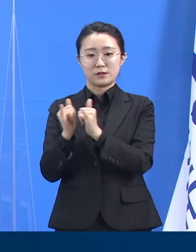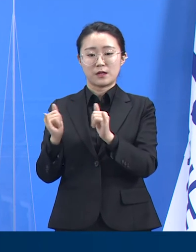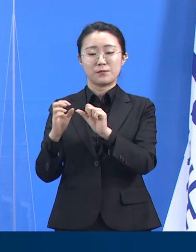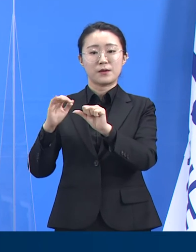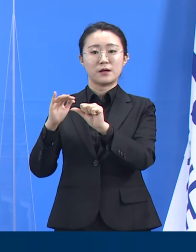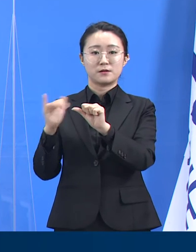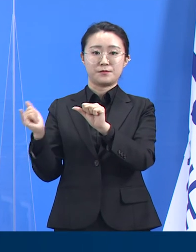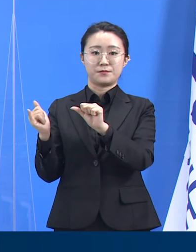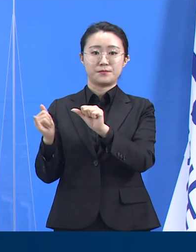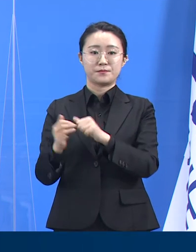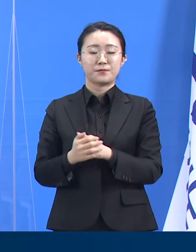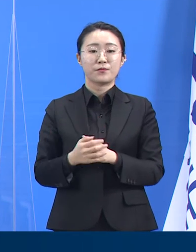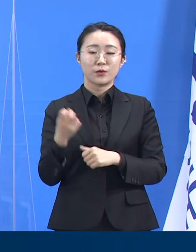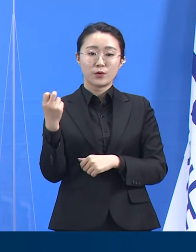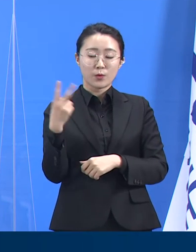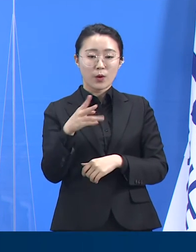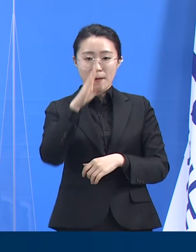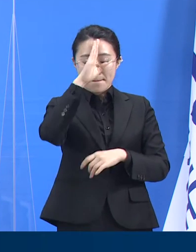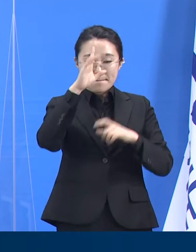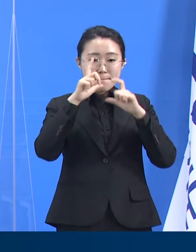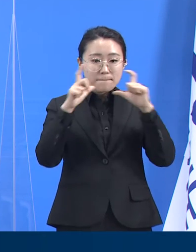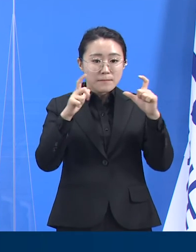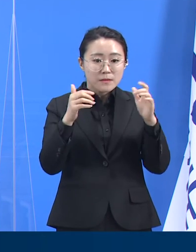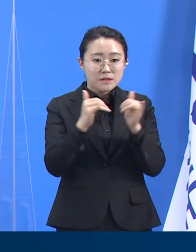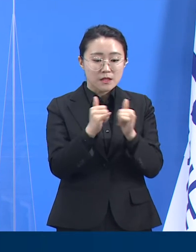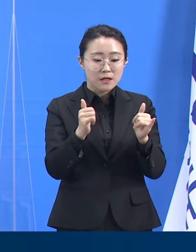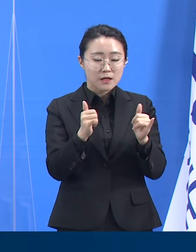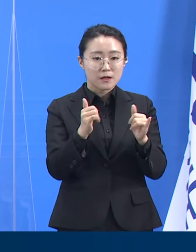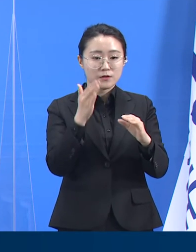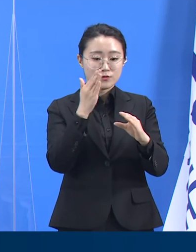또한 확진자 중에는 기숙사 사용 직원이 있었습니다.